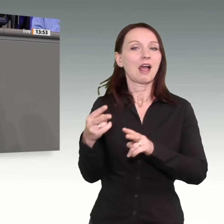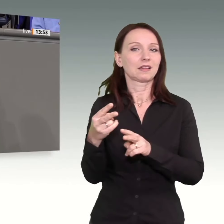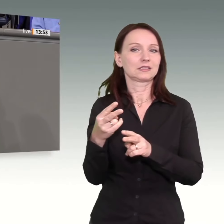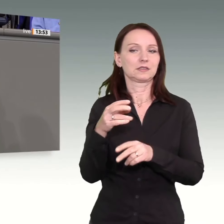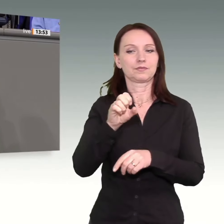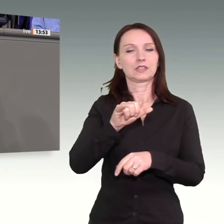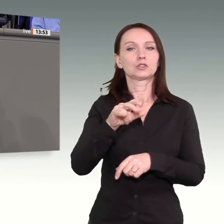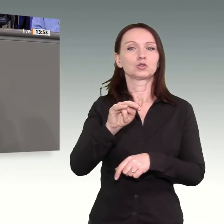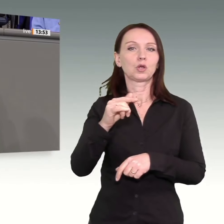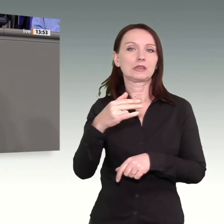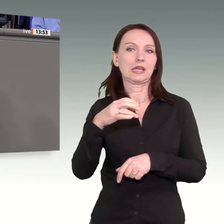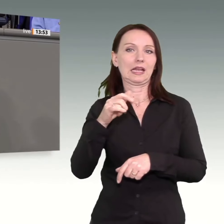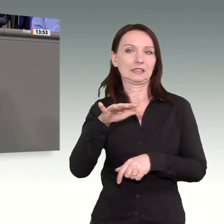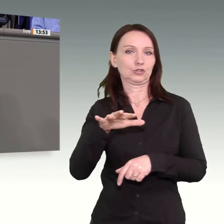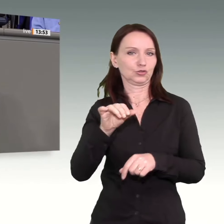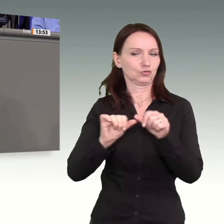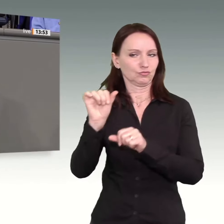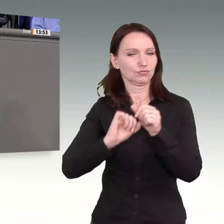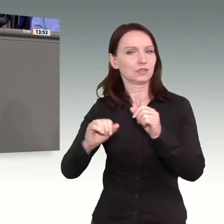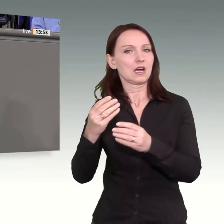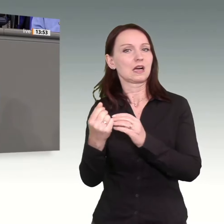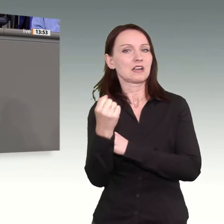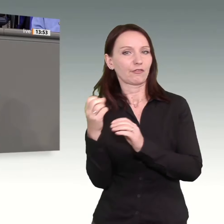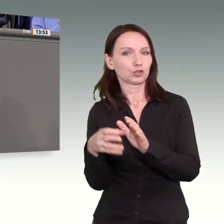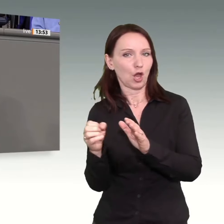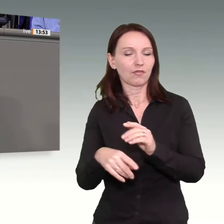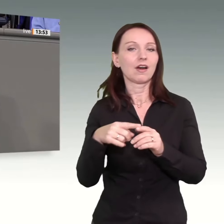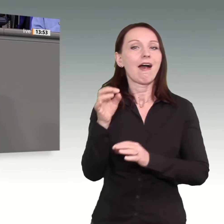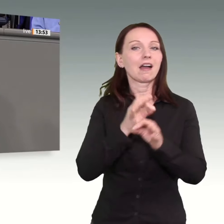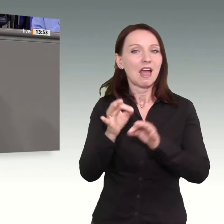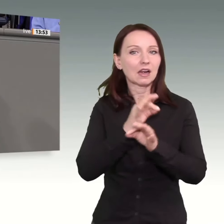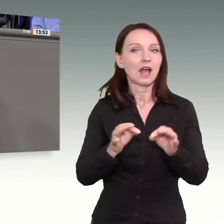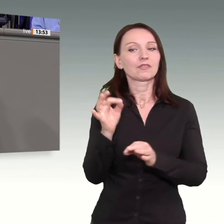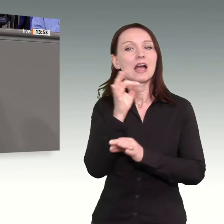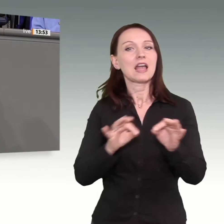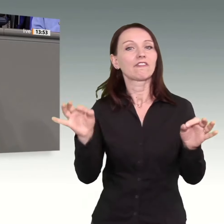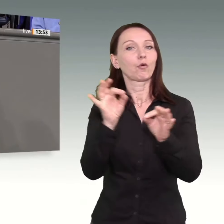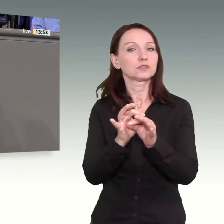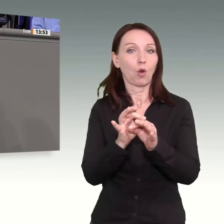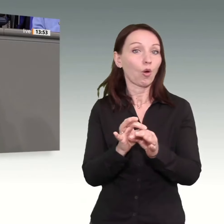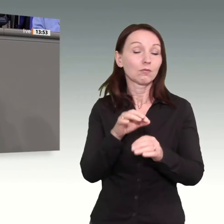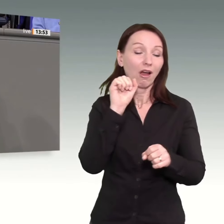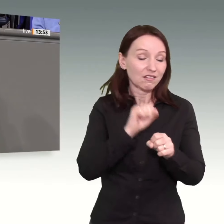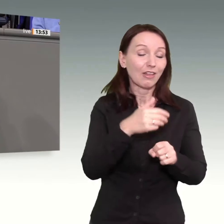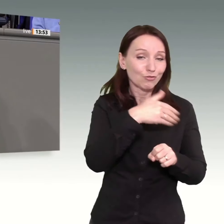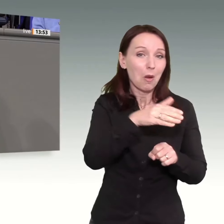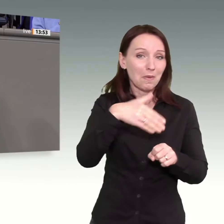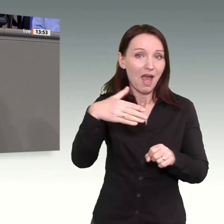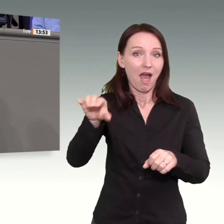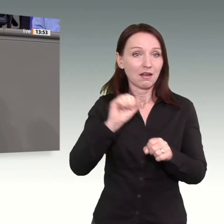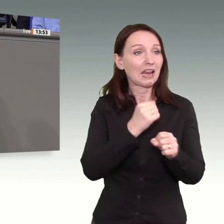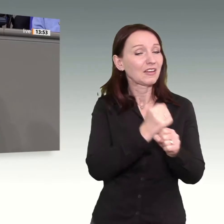nicht ausgereizt. All das tut die Ampelregierung nicht. Sie verordnen unseren Unternehmen und unseren Kindern stattdessen eine